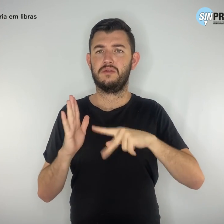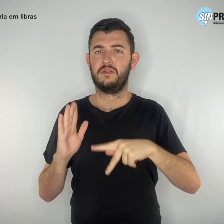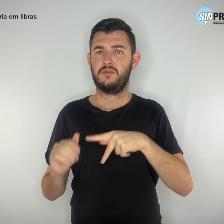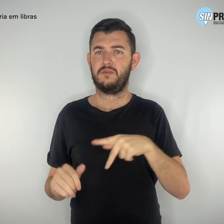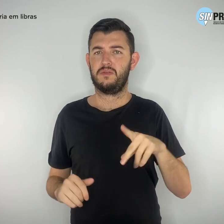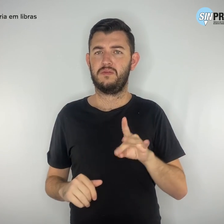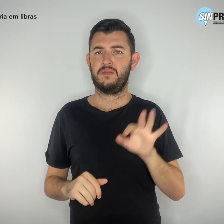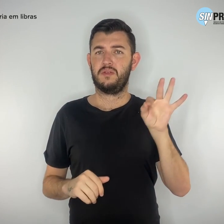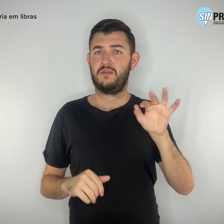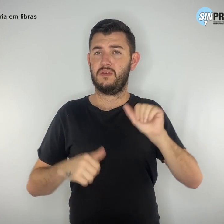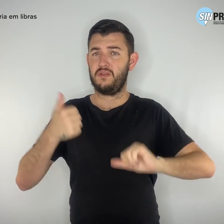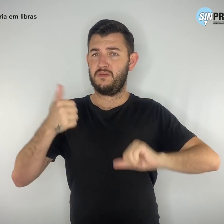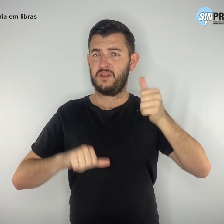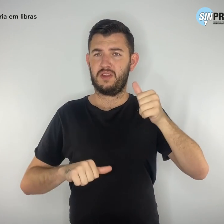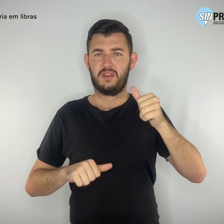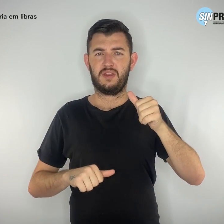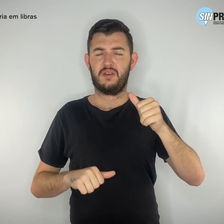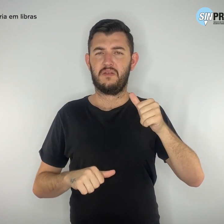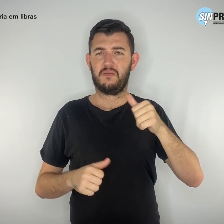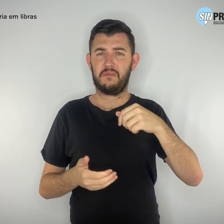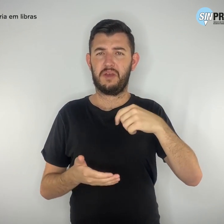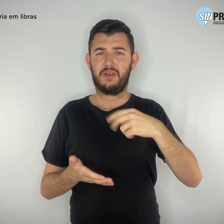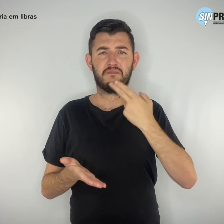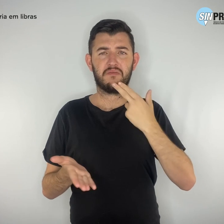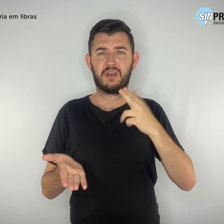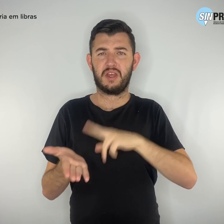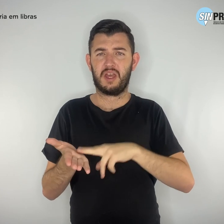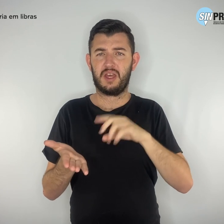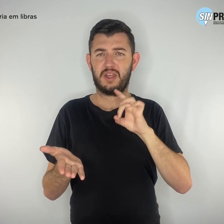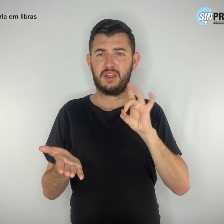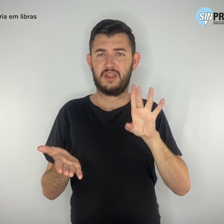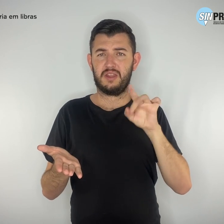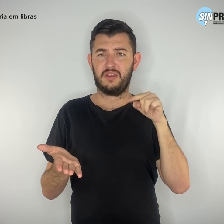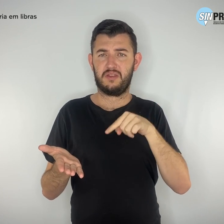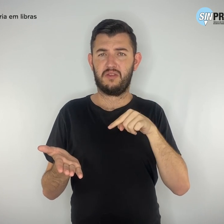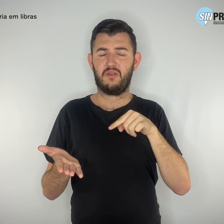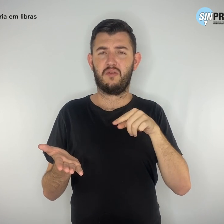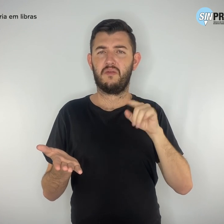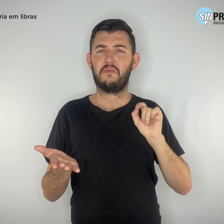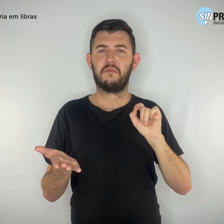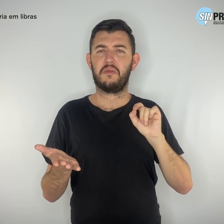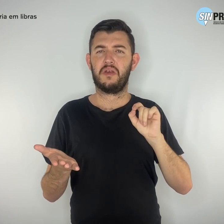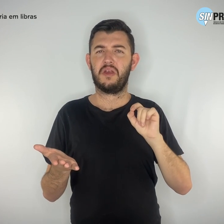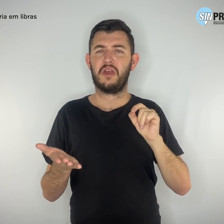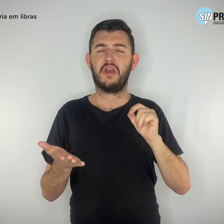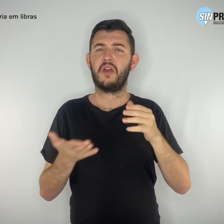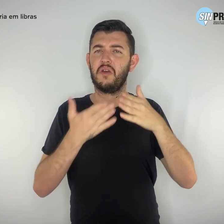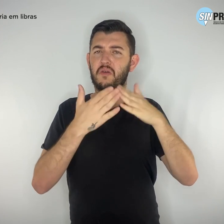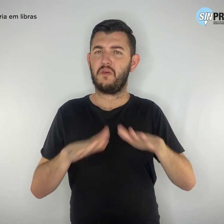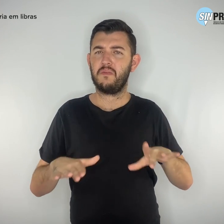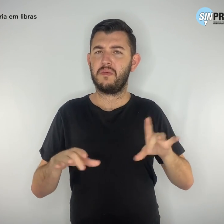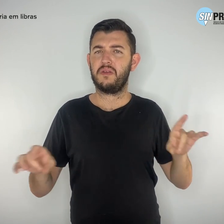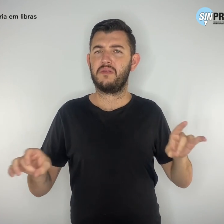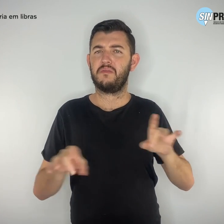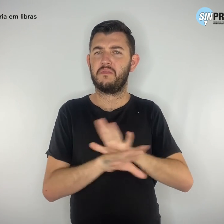não é suficiente para reparar a profundidade e a extensão do constrangimento, do